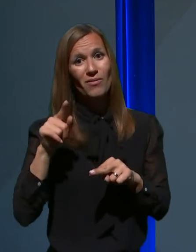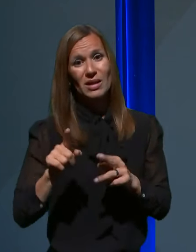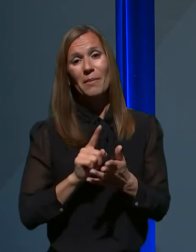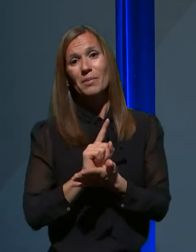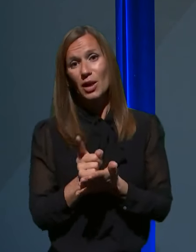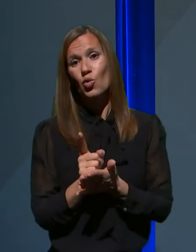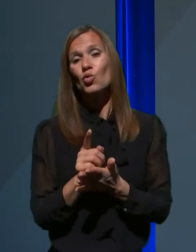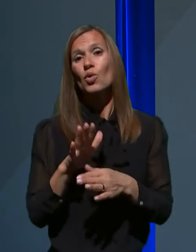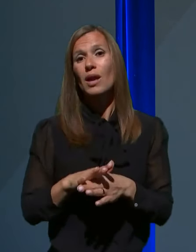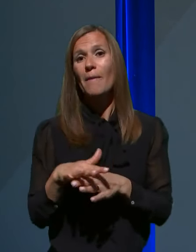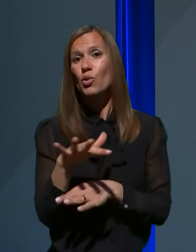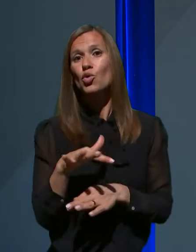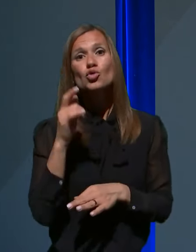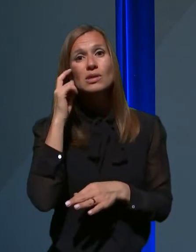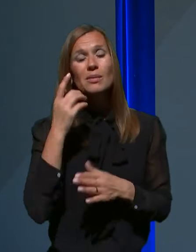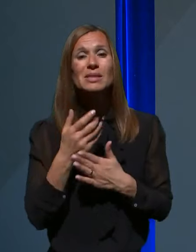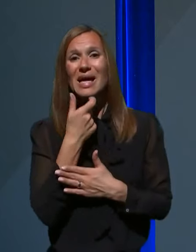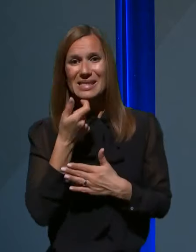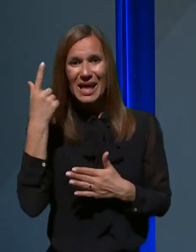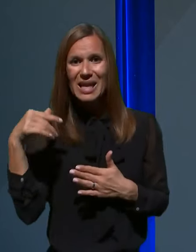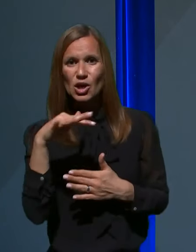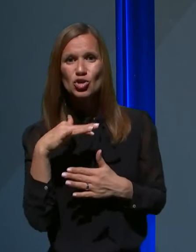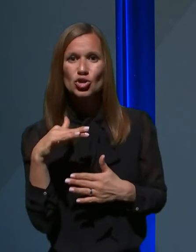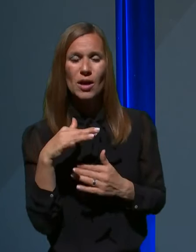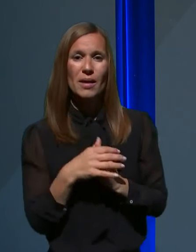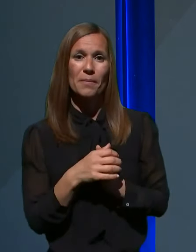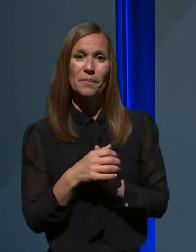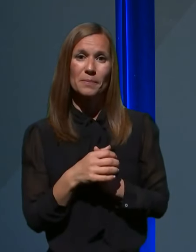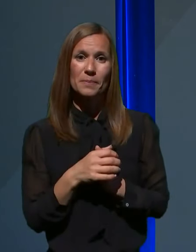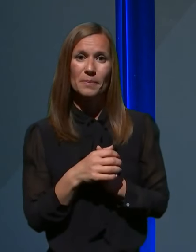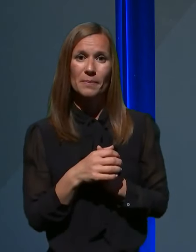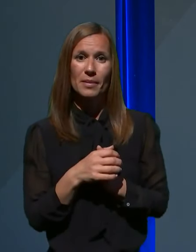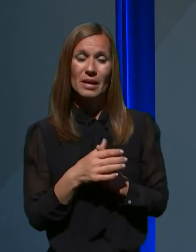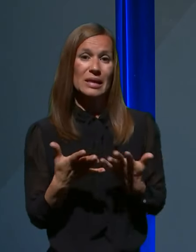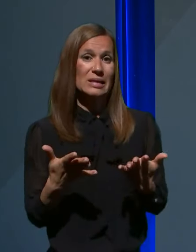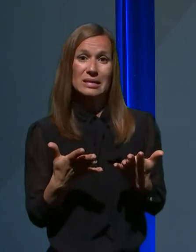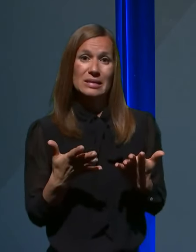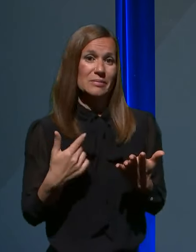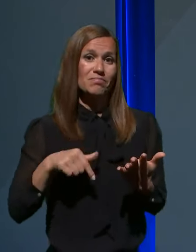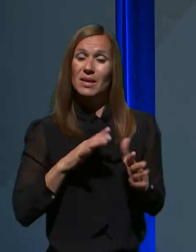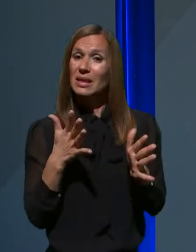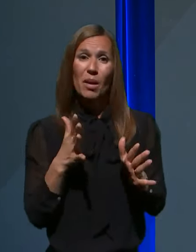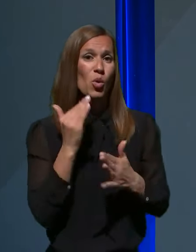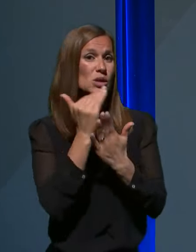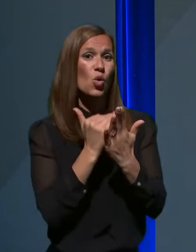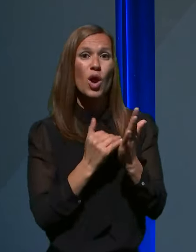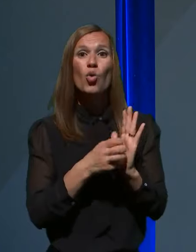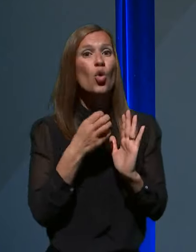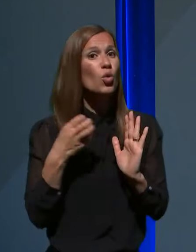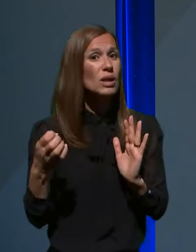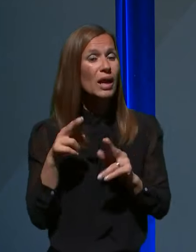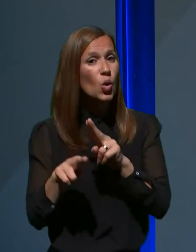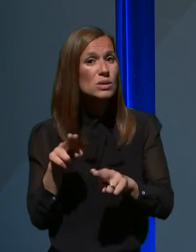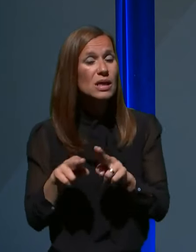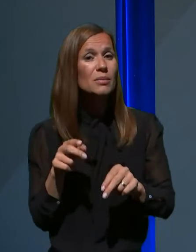področju skrbi za starejše, namreč nimamo zakona v dolgotranju skrbi in tudi v